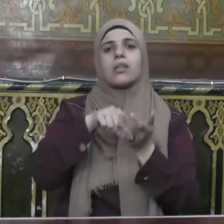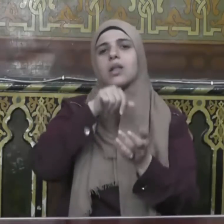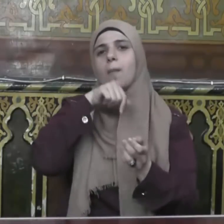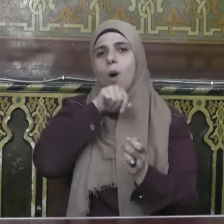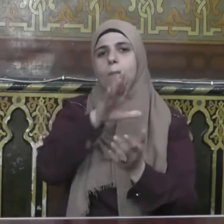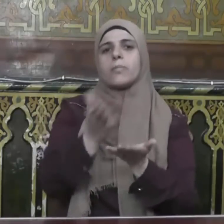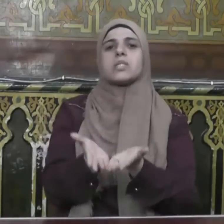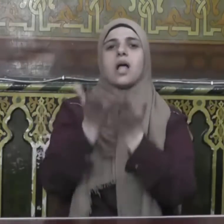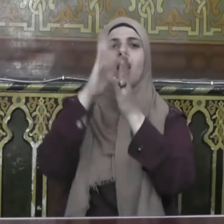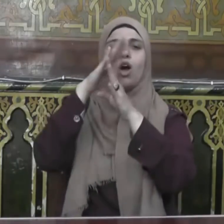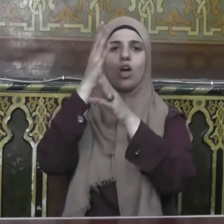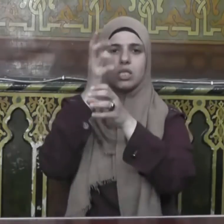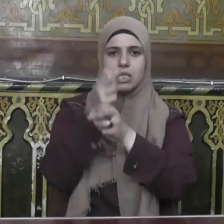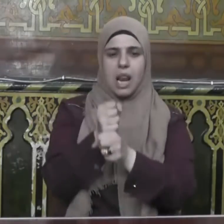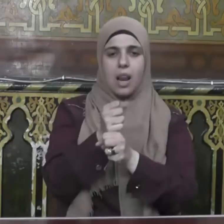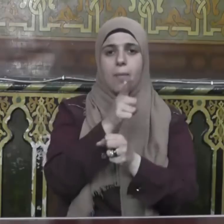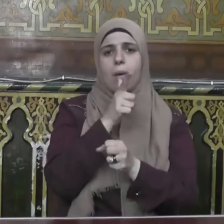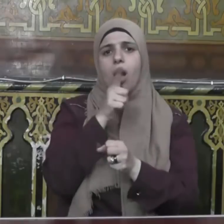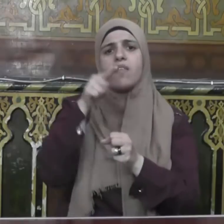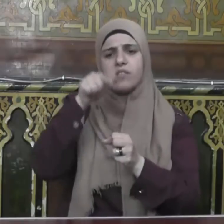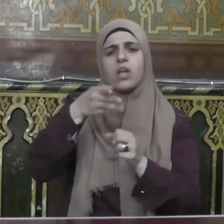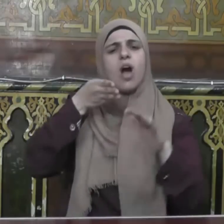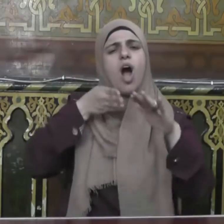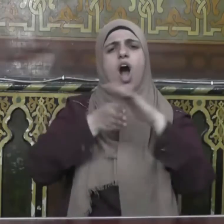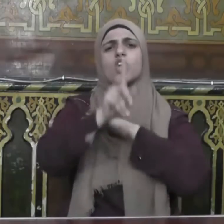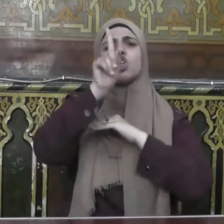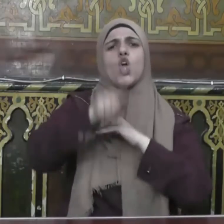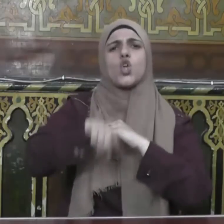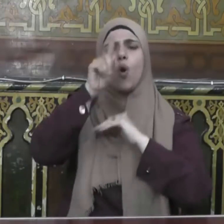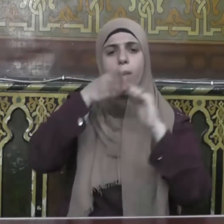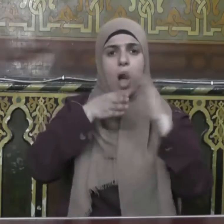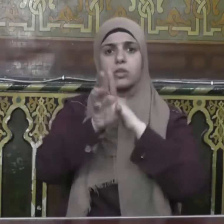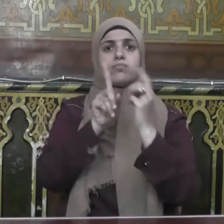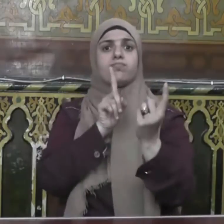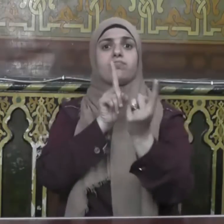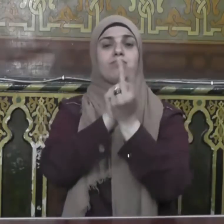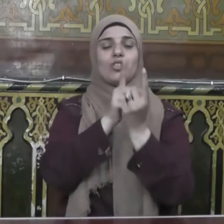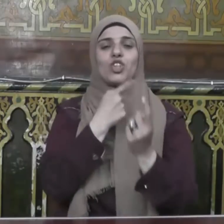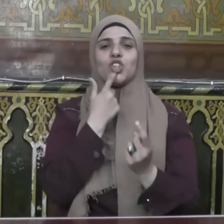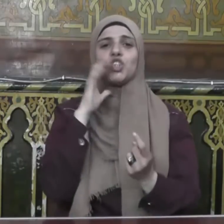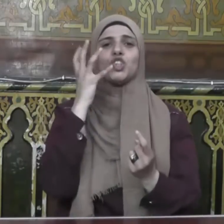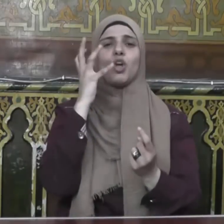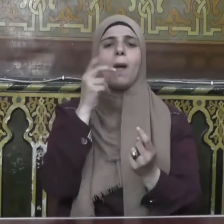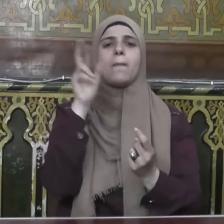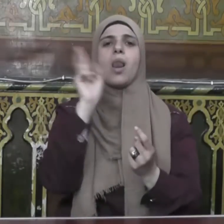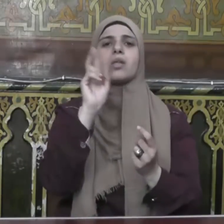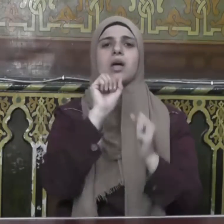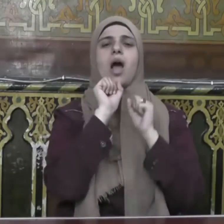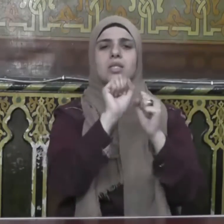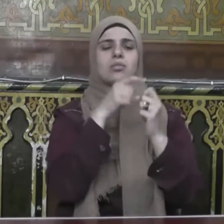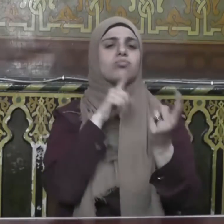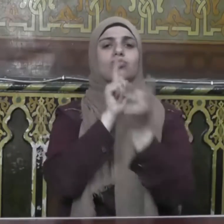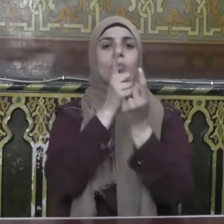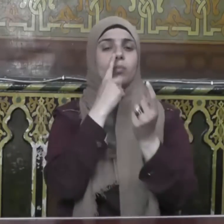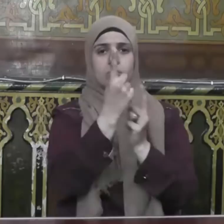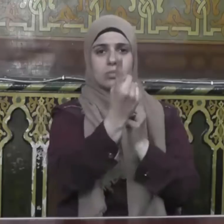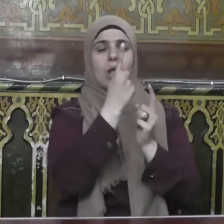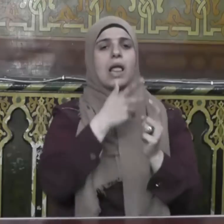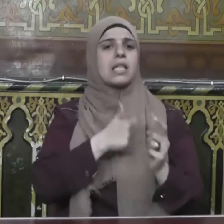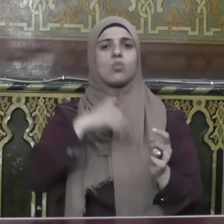صلى الله عليه وسلم خرج يوما فاستقبله شاب من الأنصار يقال له حارثة ابن